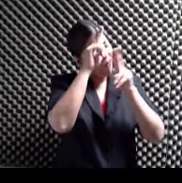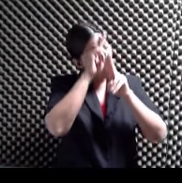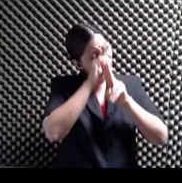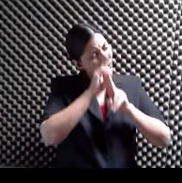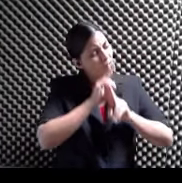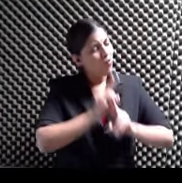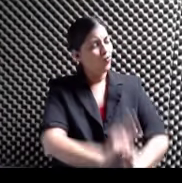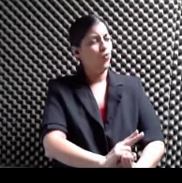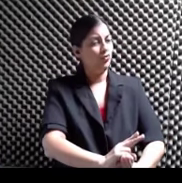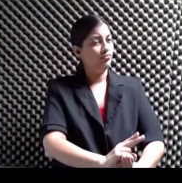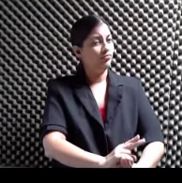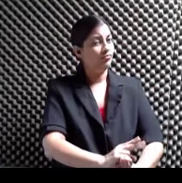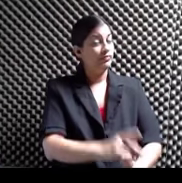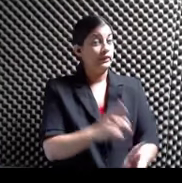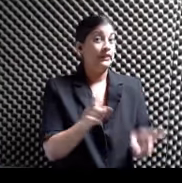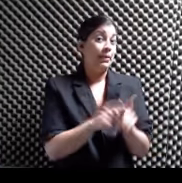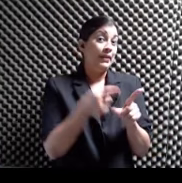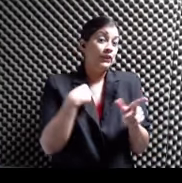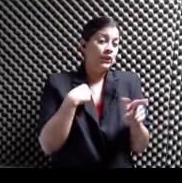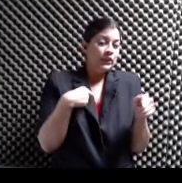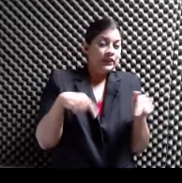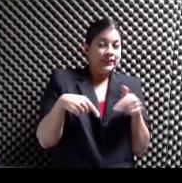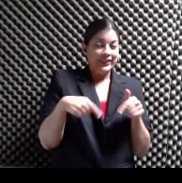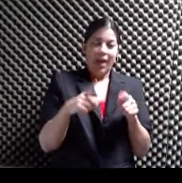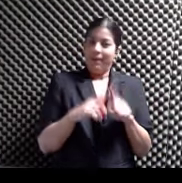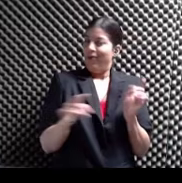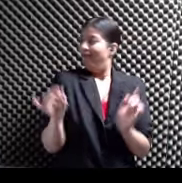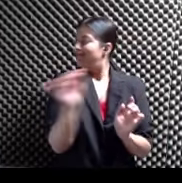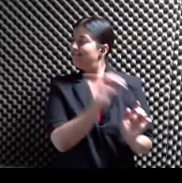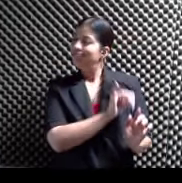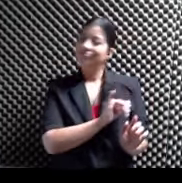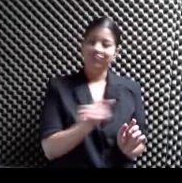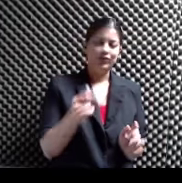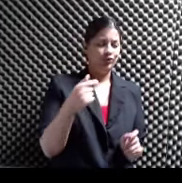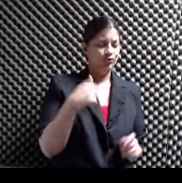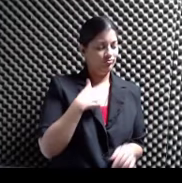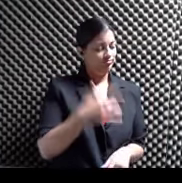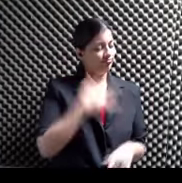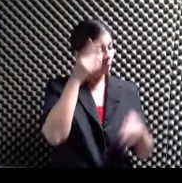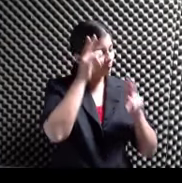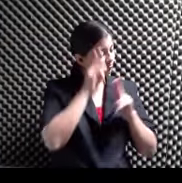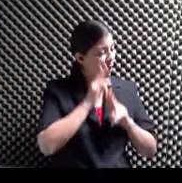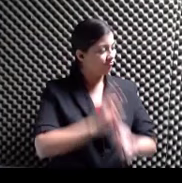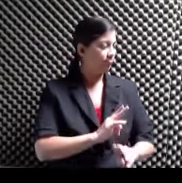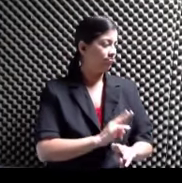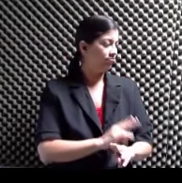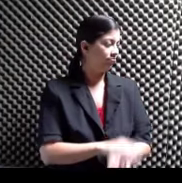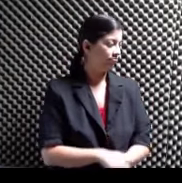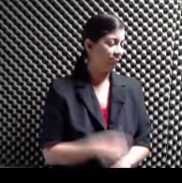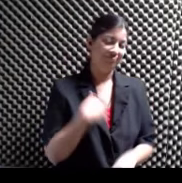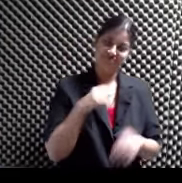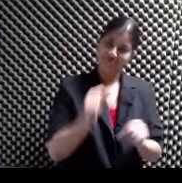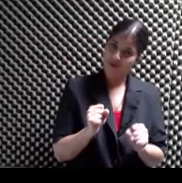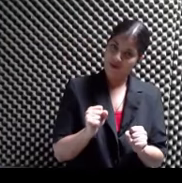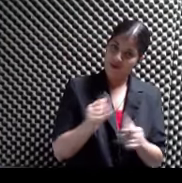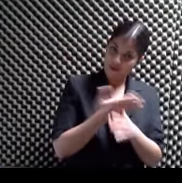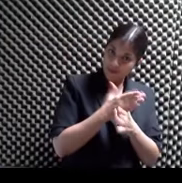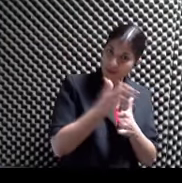que Que se yo De algunos nervios Pero igual Igual me honra mucho Entonces Poder compartir mi lectura De Leco de las formas El